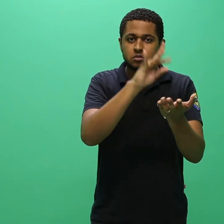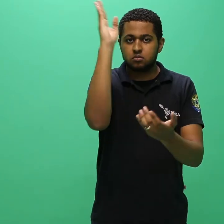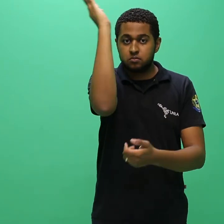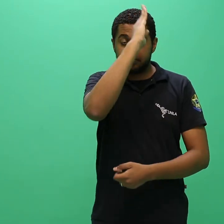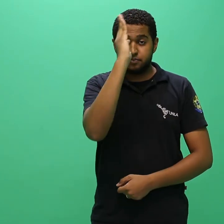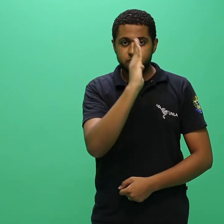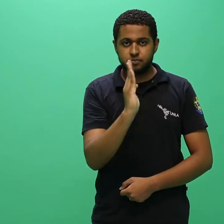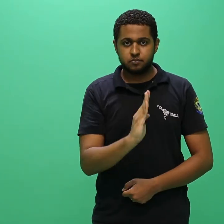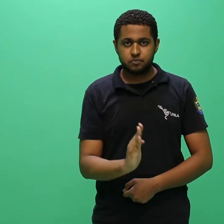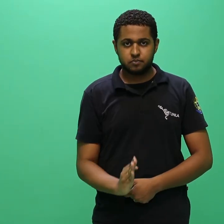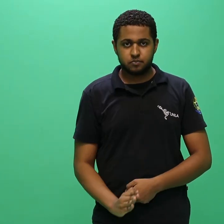UNILA.